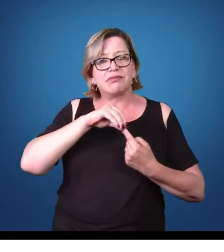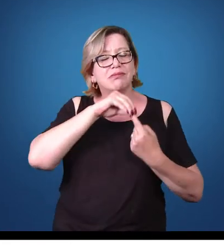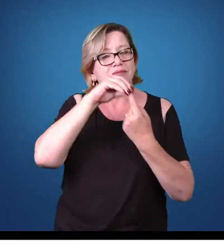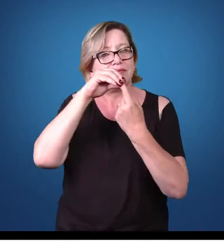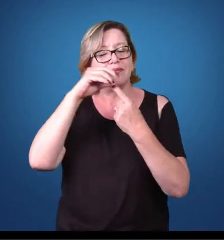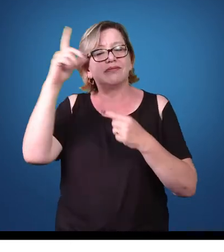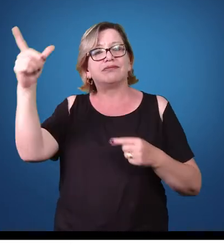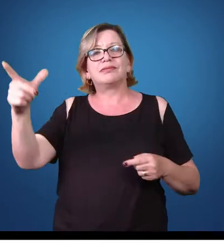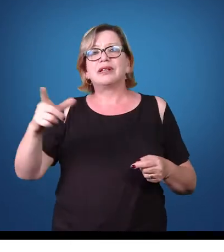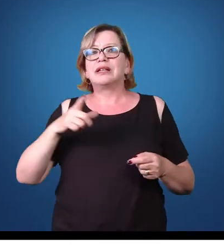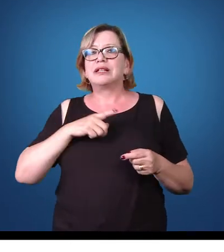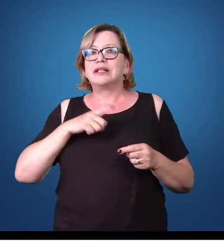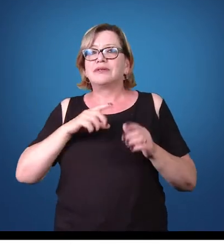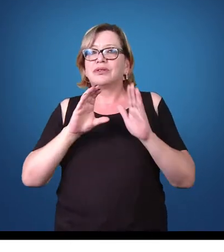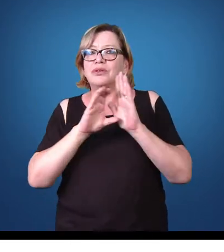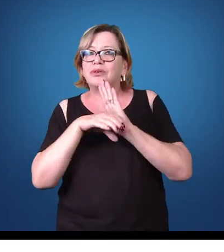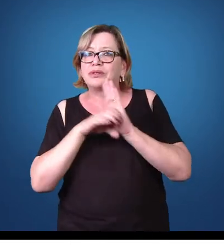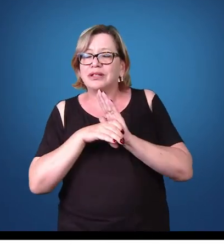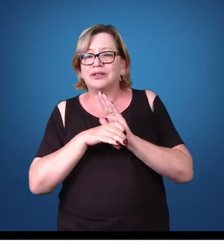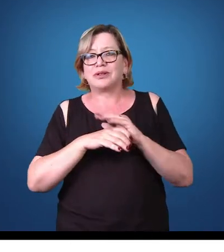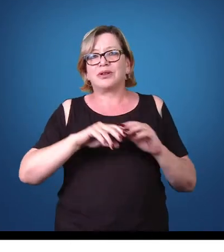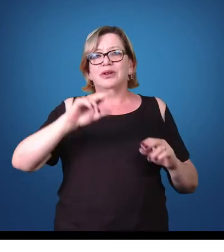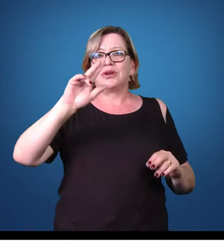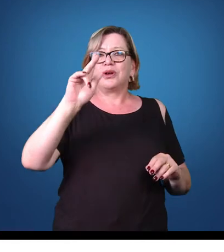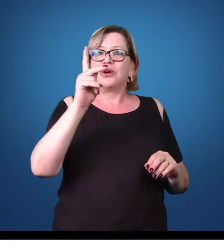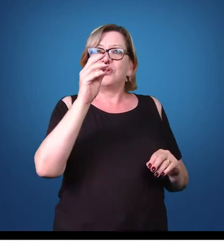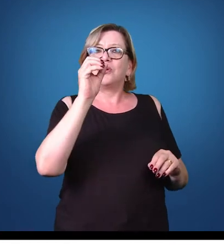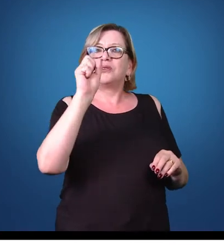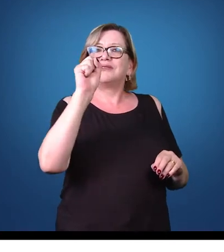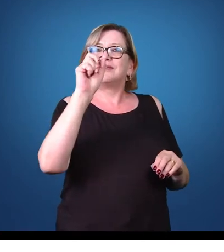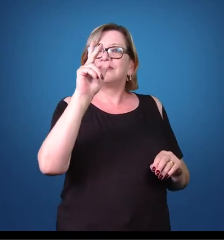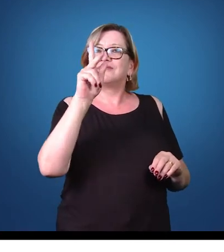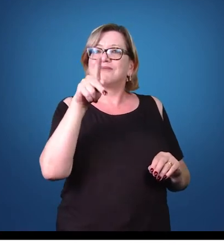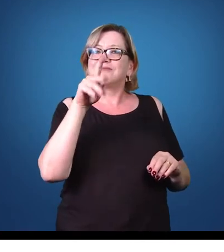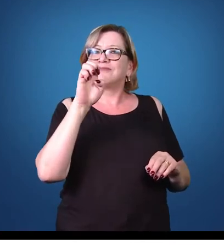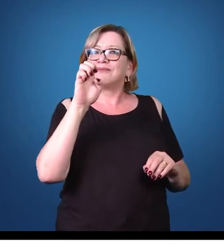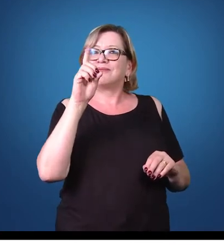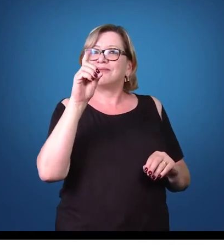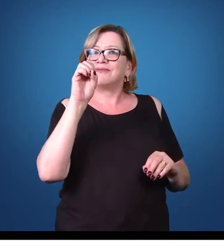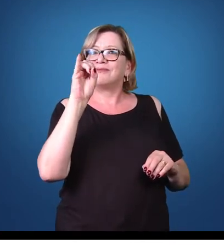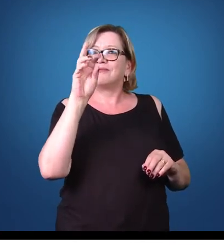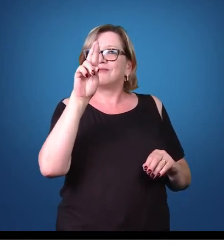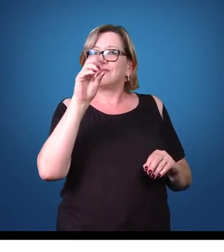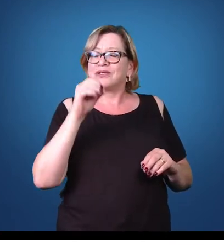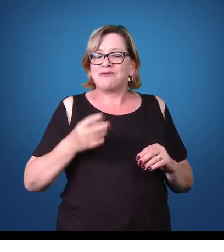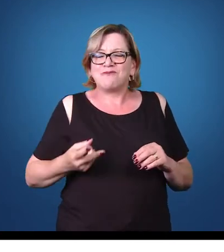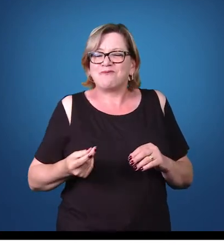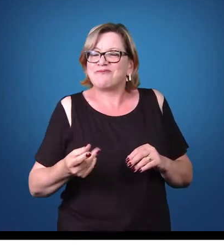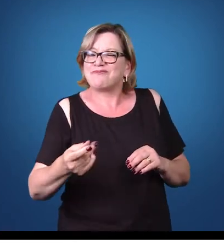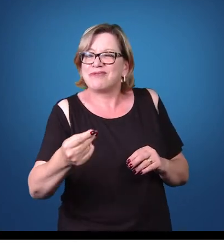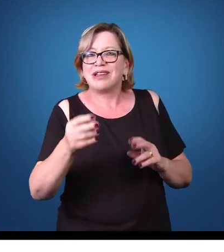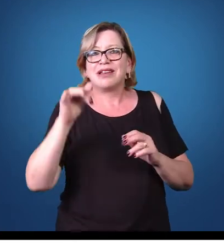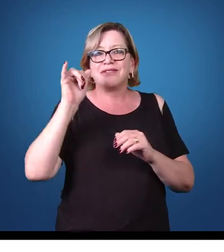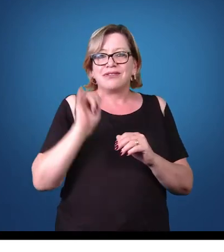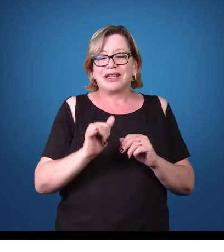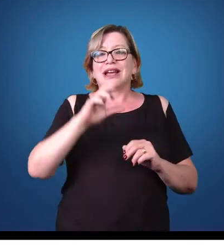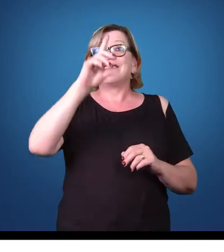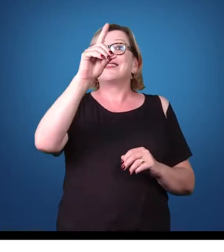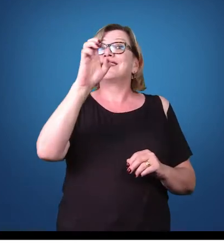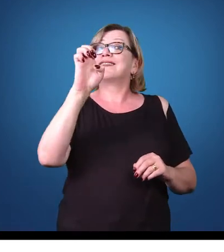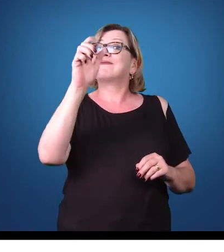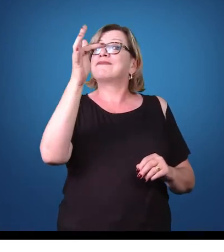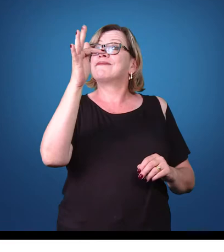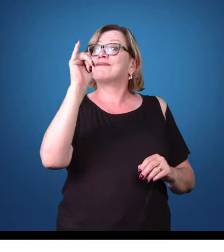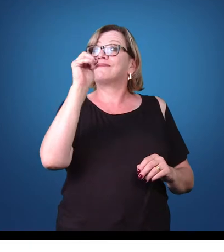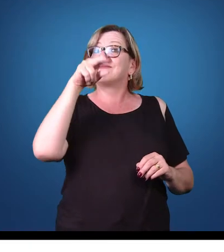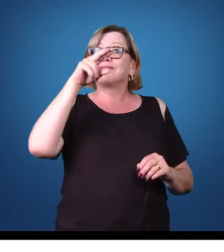o conceito de hospedeiro definitivo e de hospedeiro intermediário. O hospedeiro definitivo